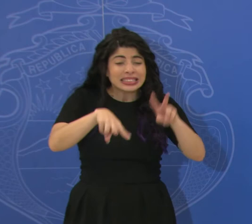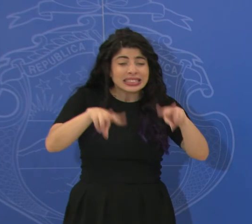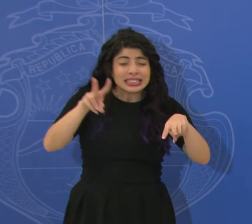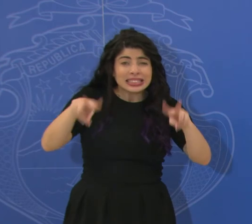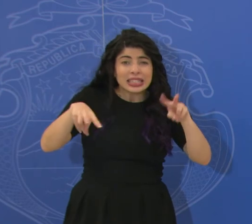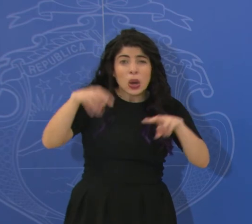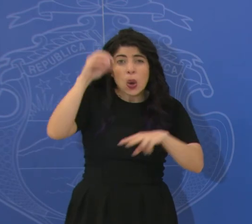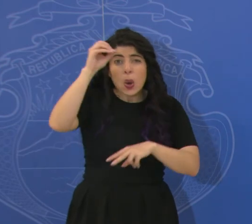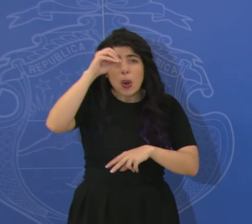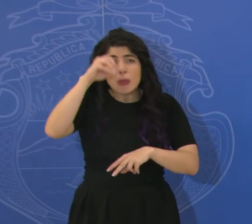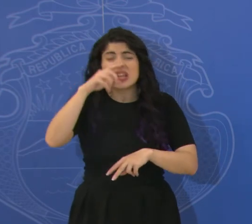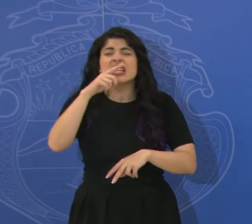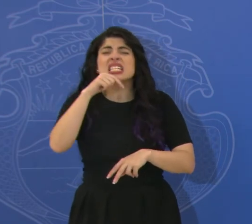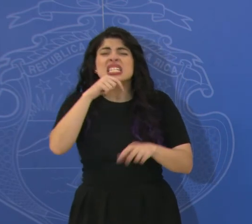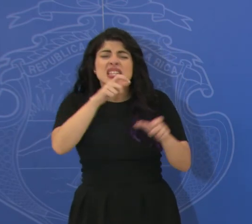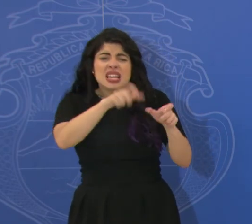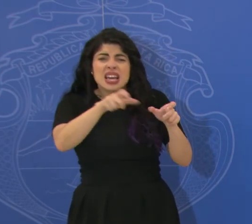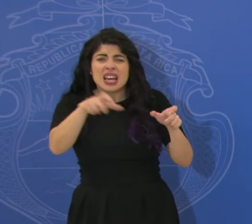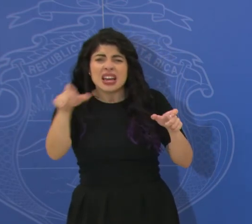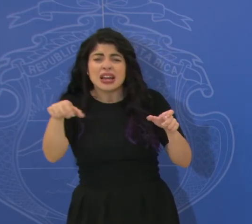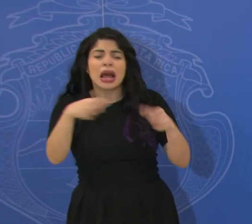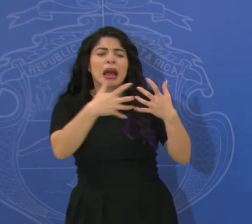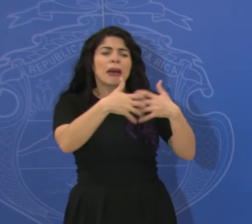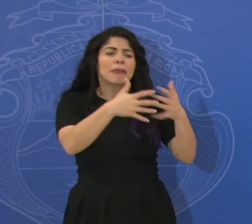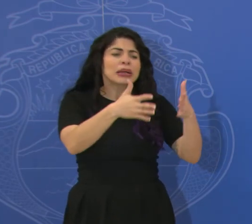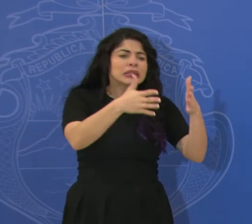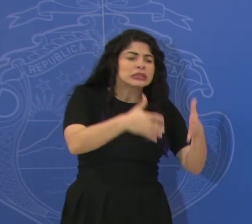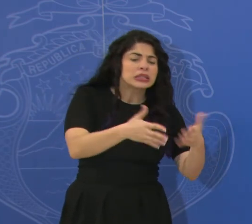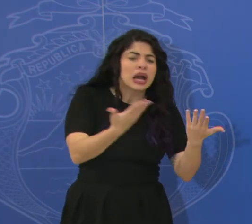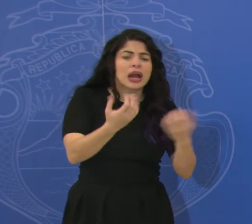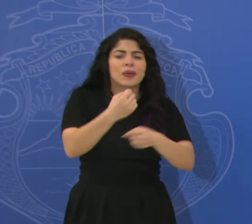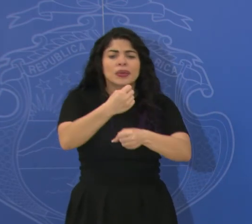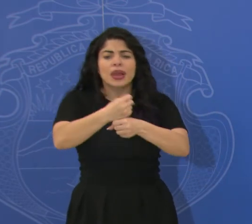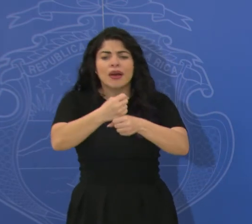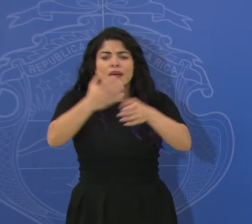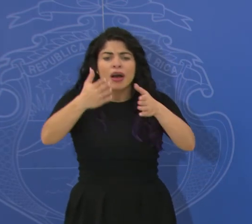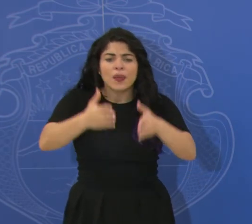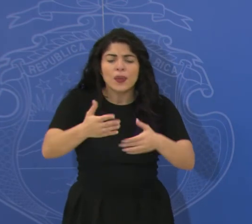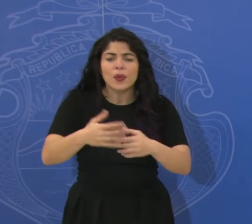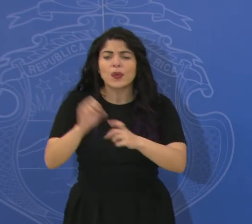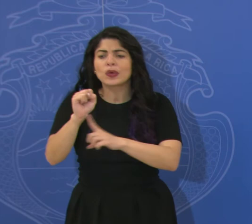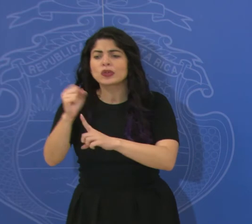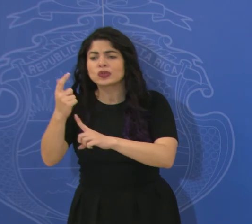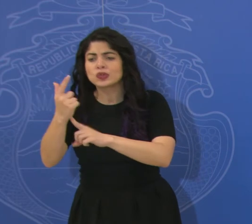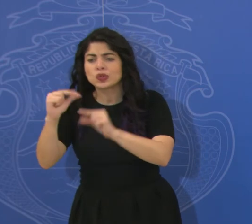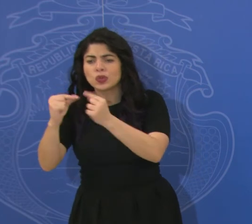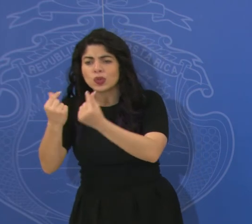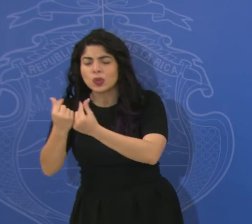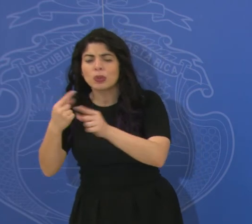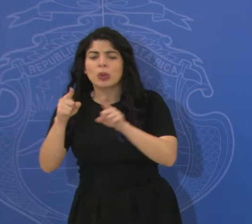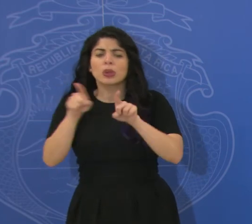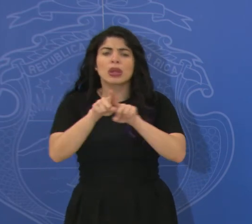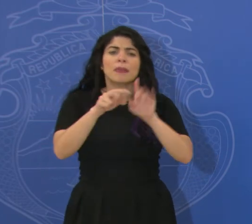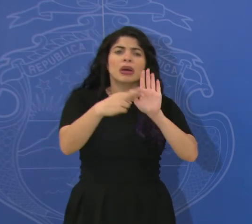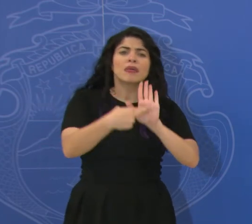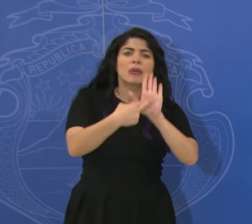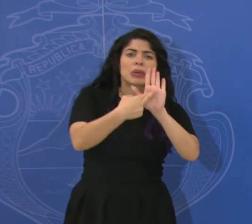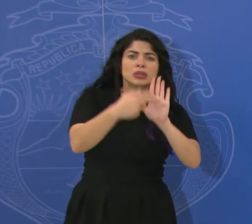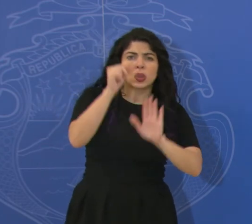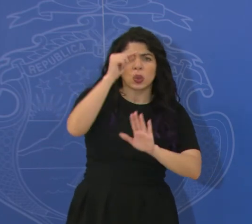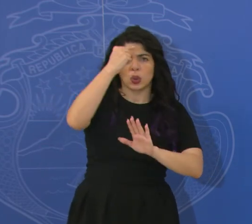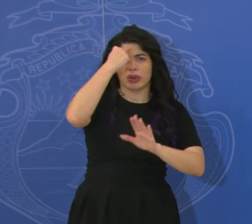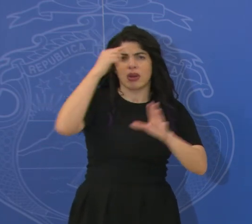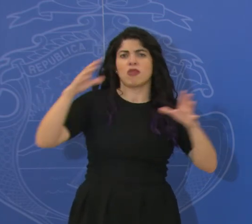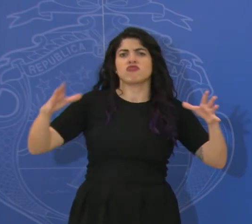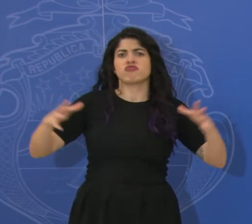está compuesta por actores del sector empresarial, del sector laboral, sectores sociales y también representantes del gobierno.